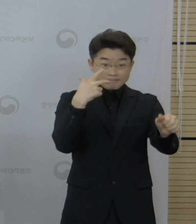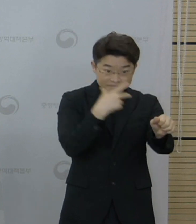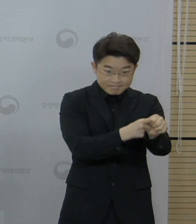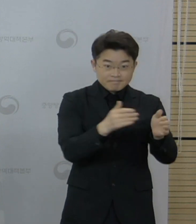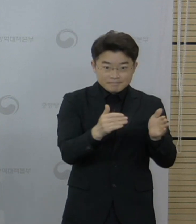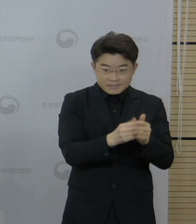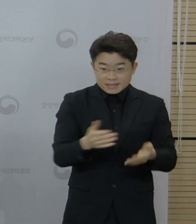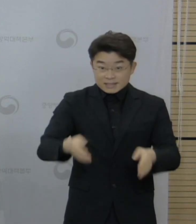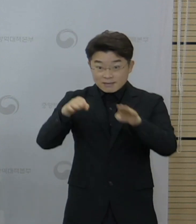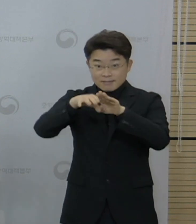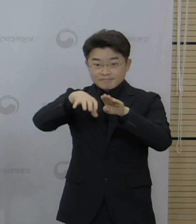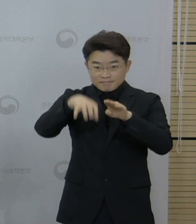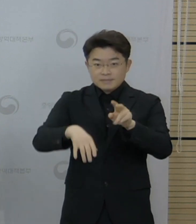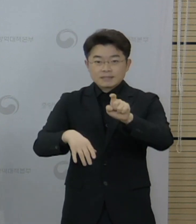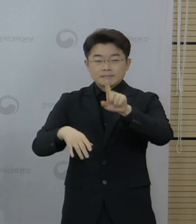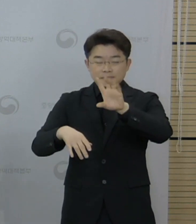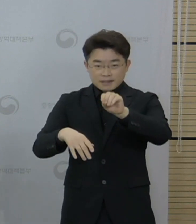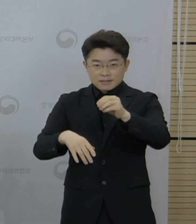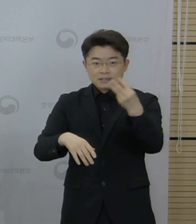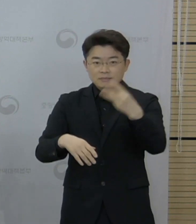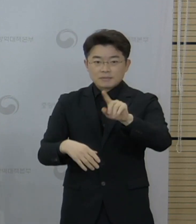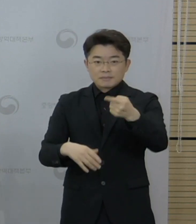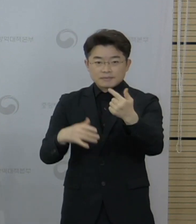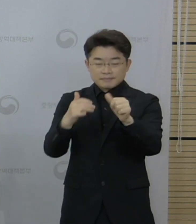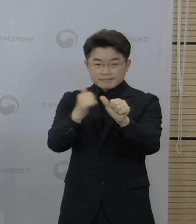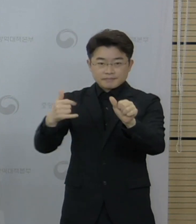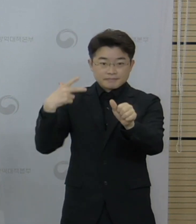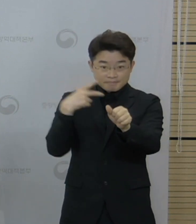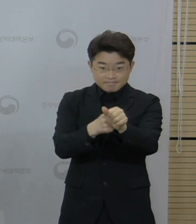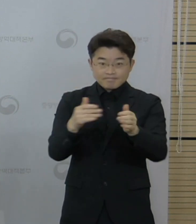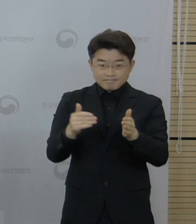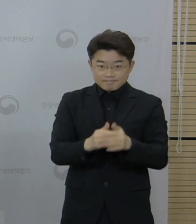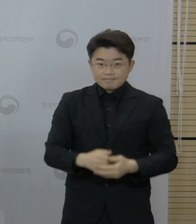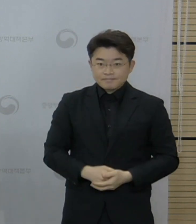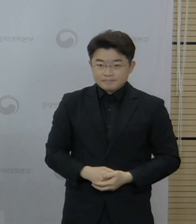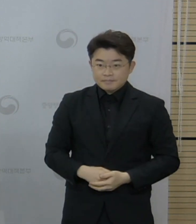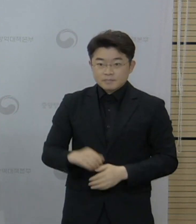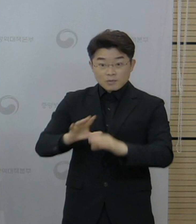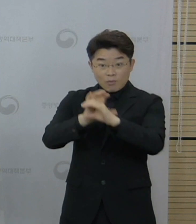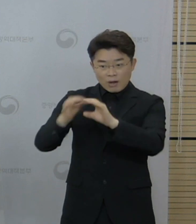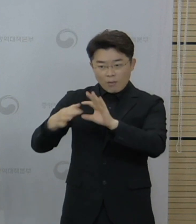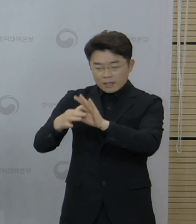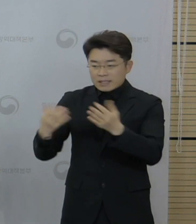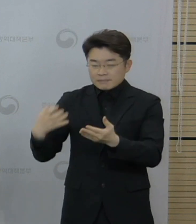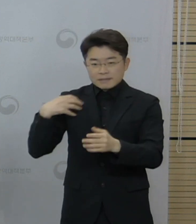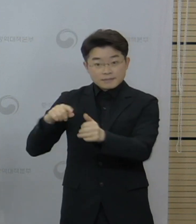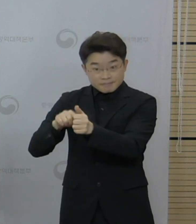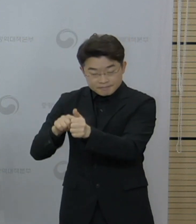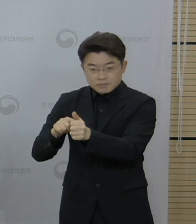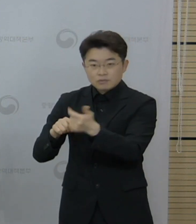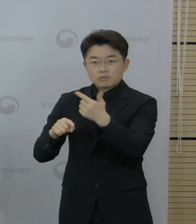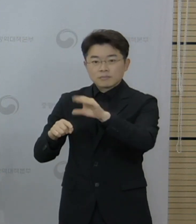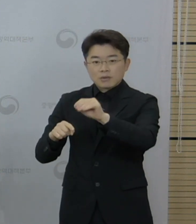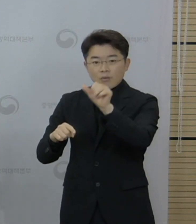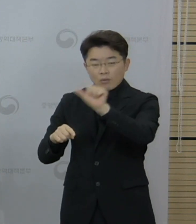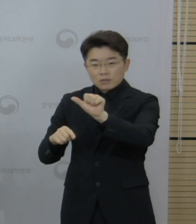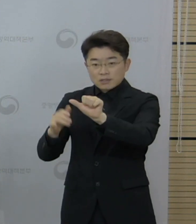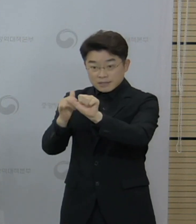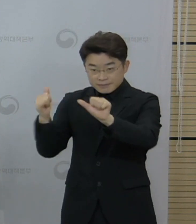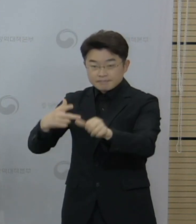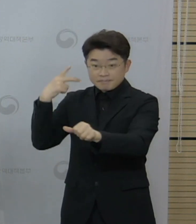요양시설은 10만 3,100명, 1차 대응요원은 6만 5,093명,